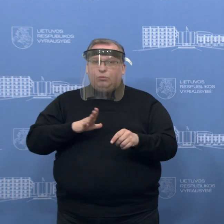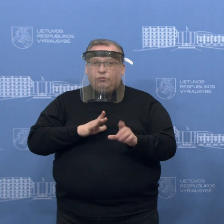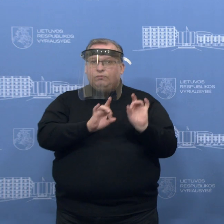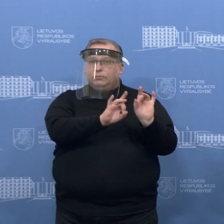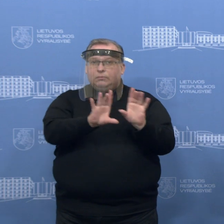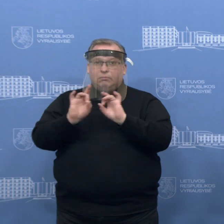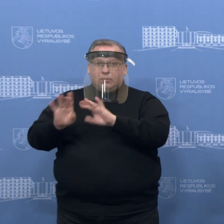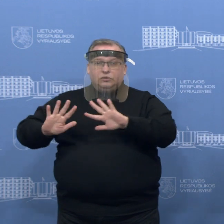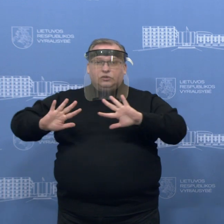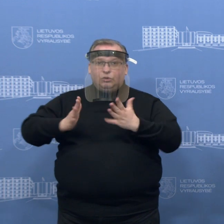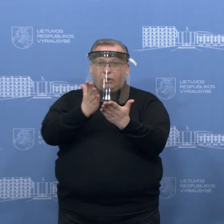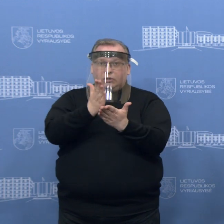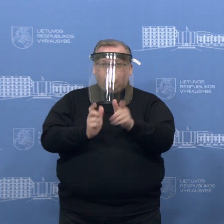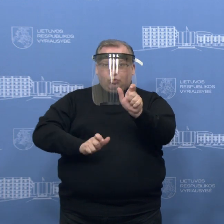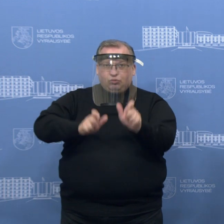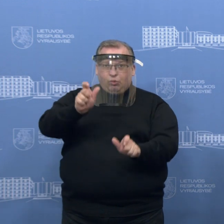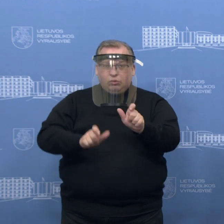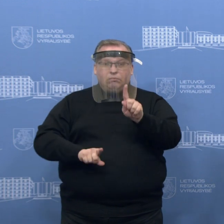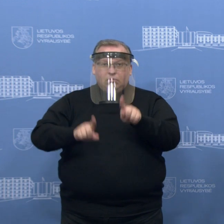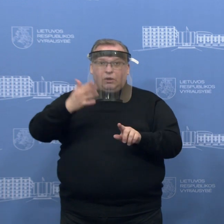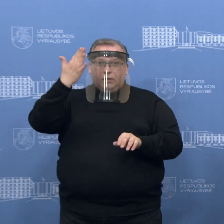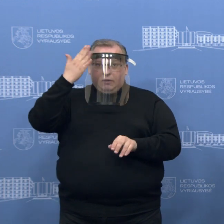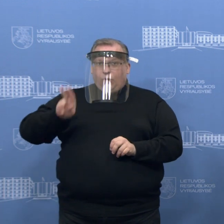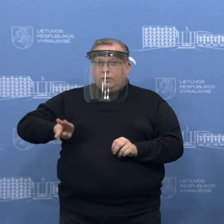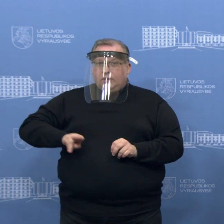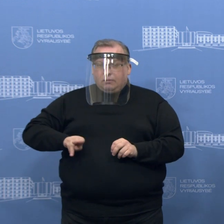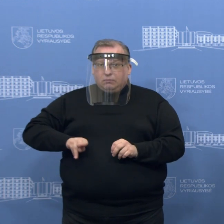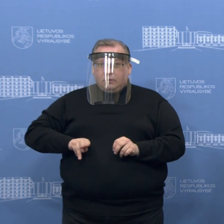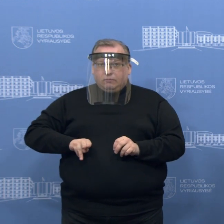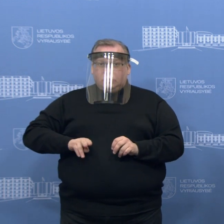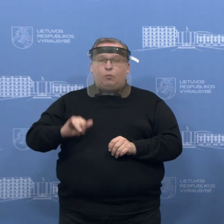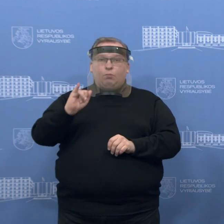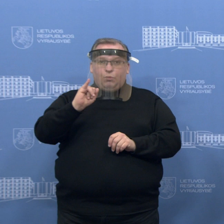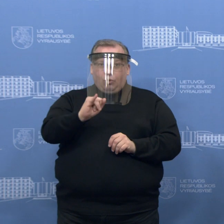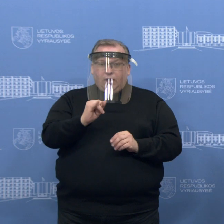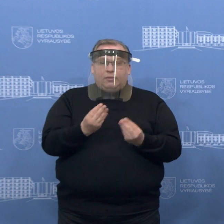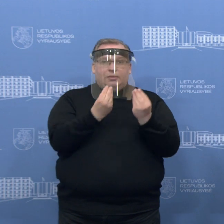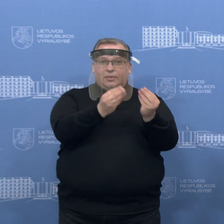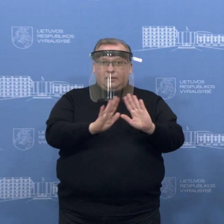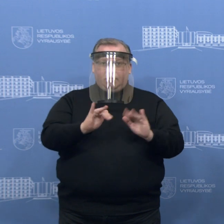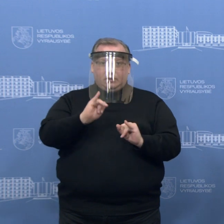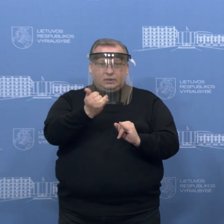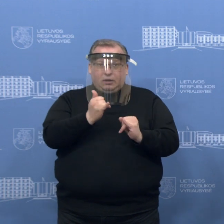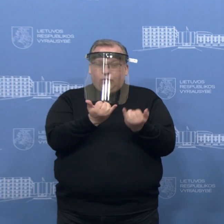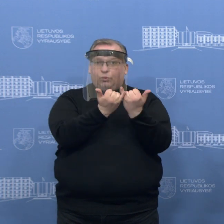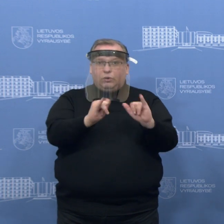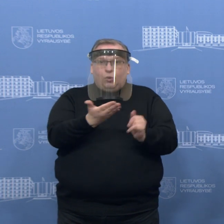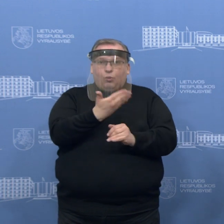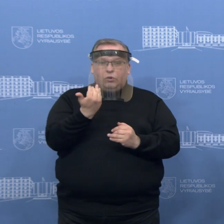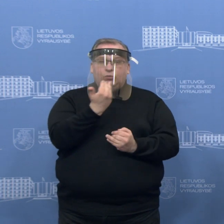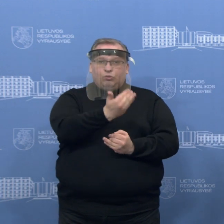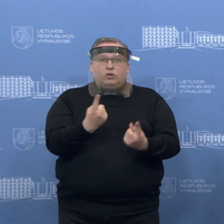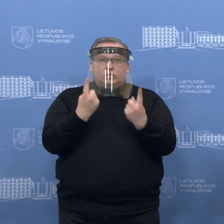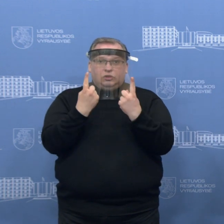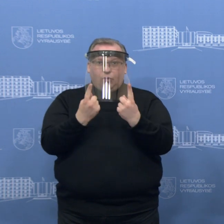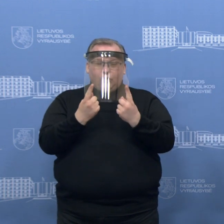situacijas, o žmonės, jeigu manys, kad darbdavys nesudarė sąlygų, neužtikrino jo saugos